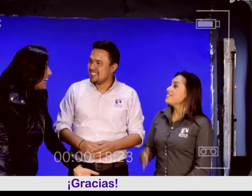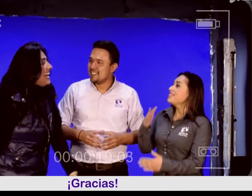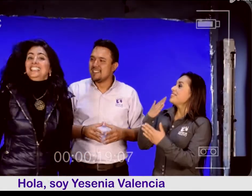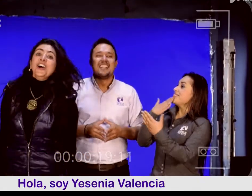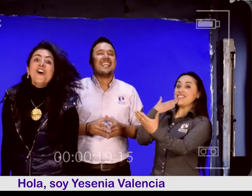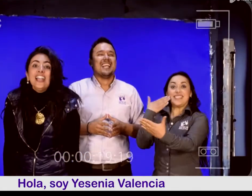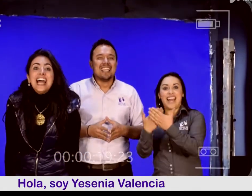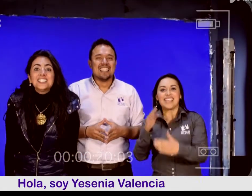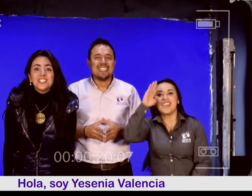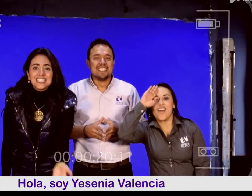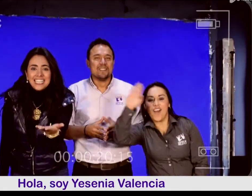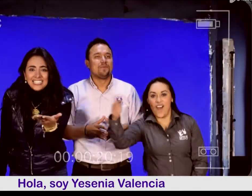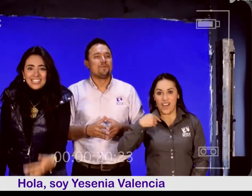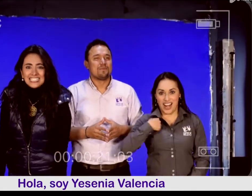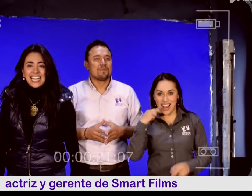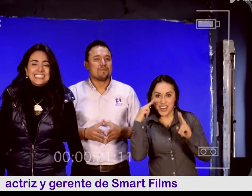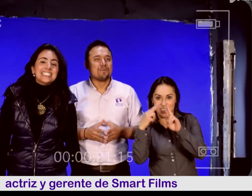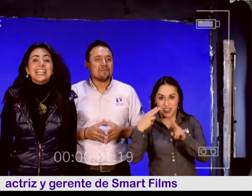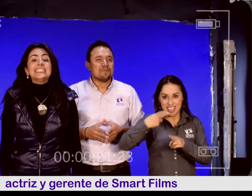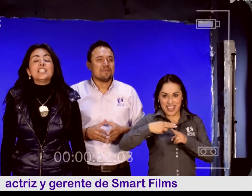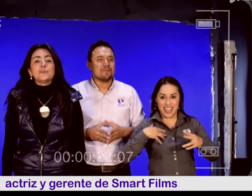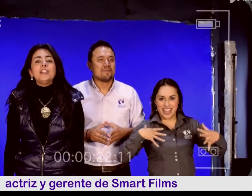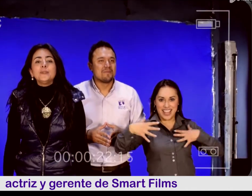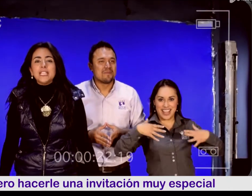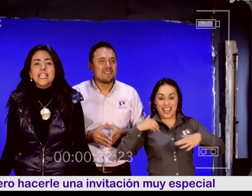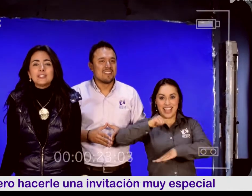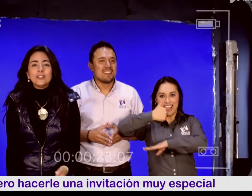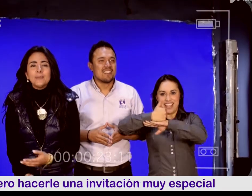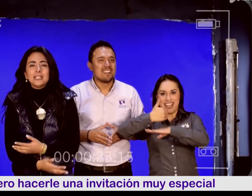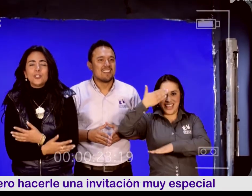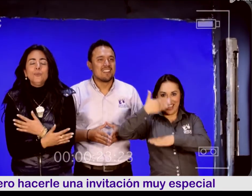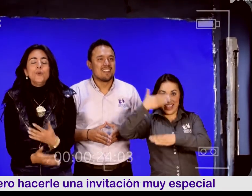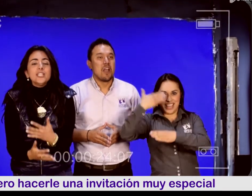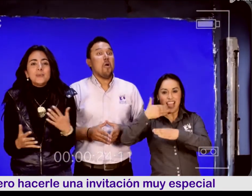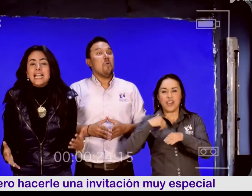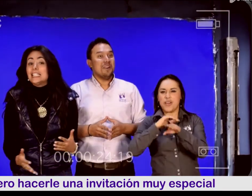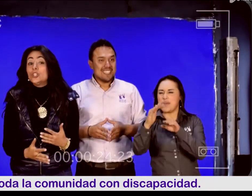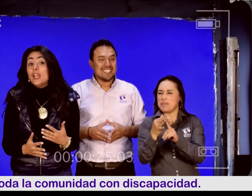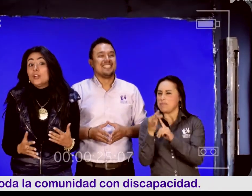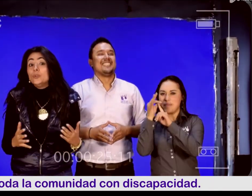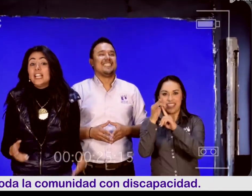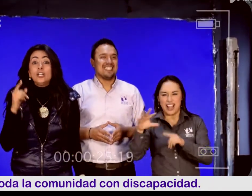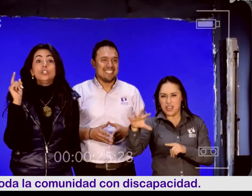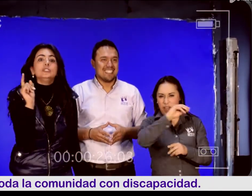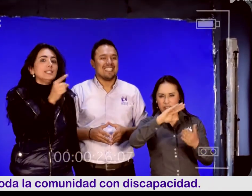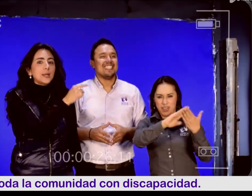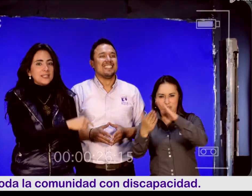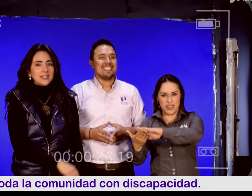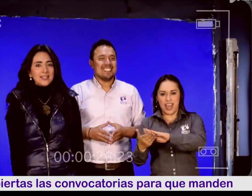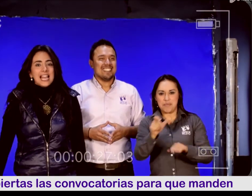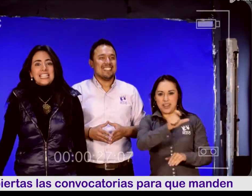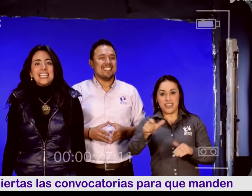¡Gracias! ¡Hola! Soy Yesenia Valencia, actriz y gerente de SmartFeeds y quiero hacer una invitación muy especial a toda la comunidad con